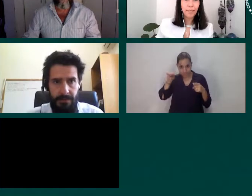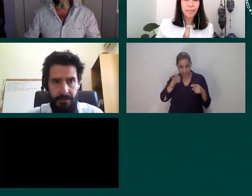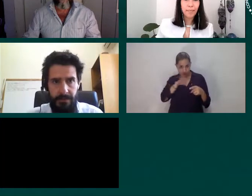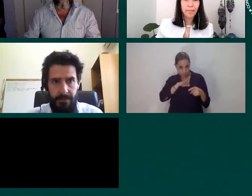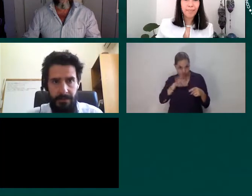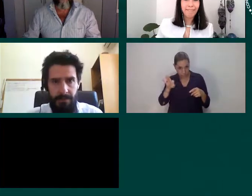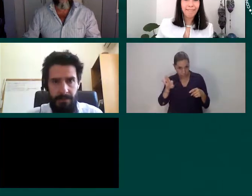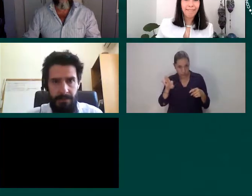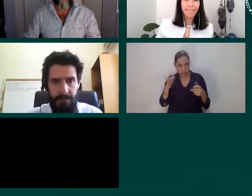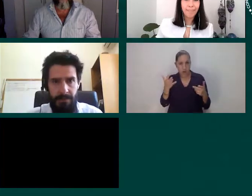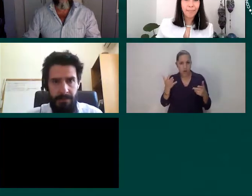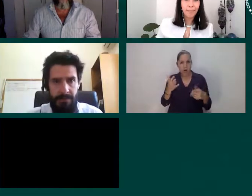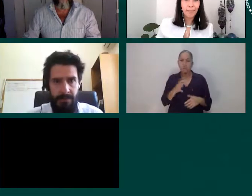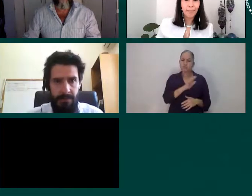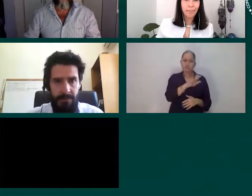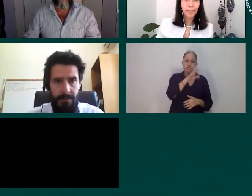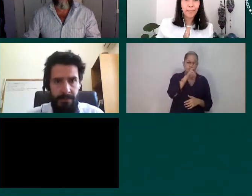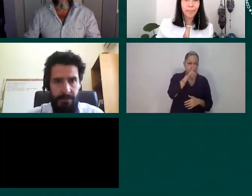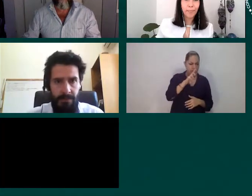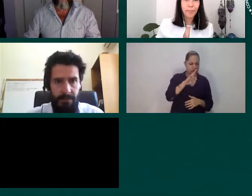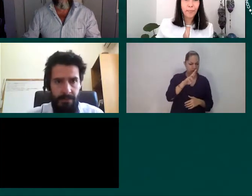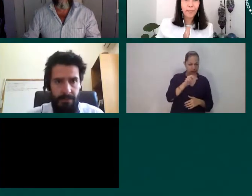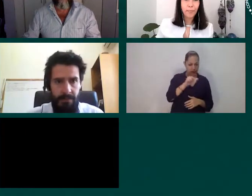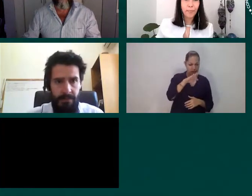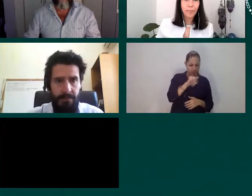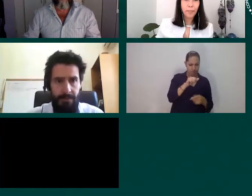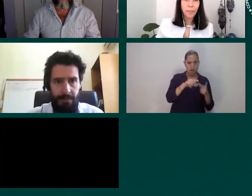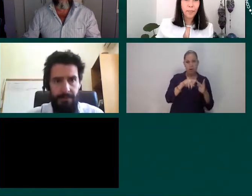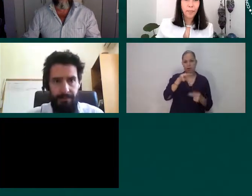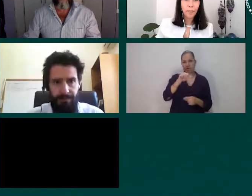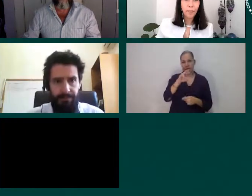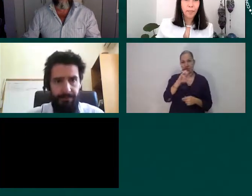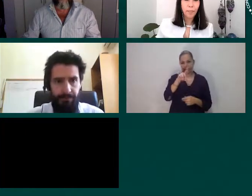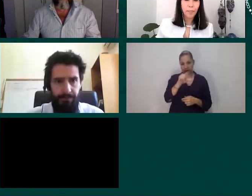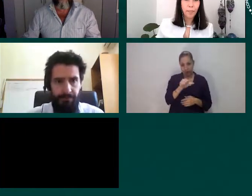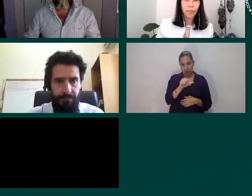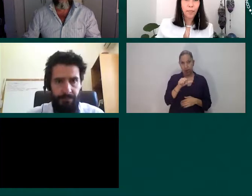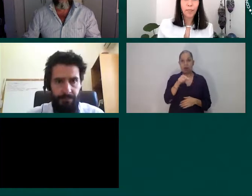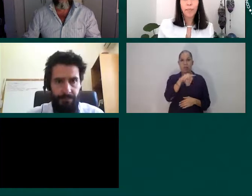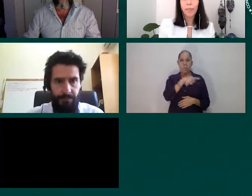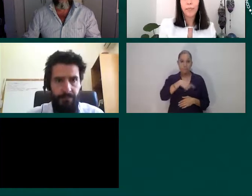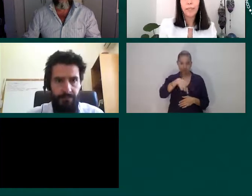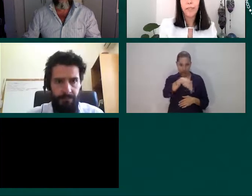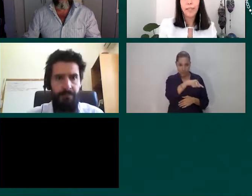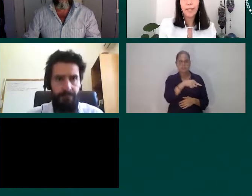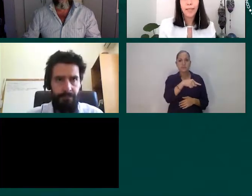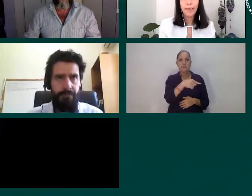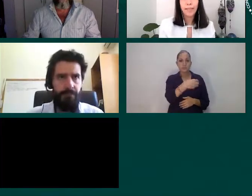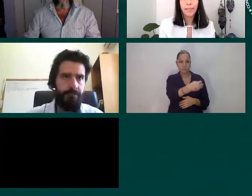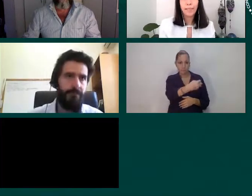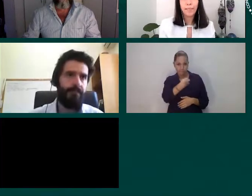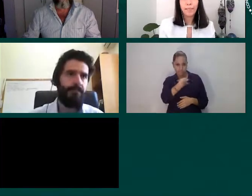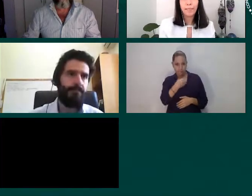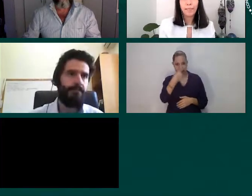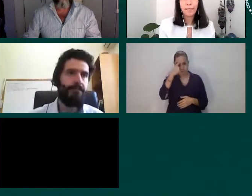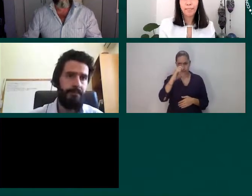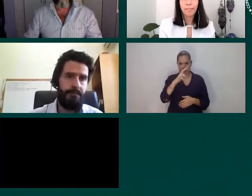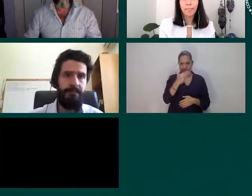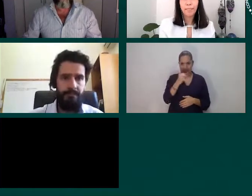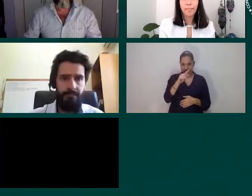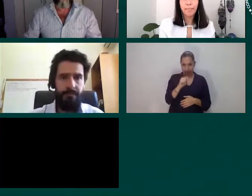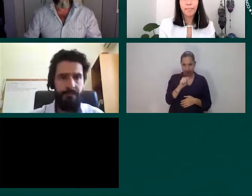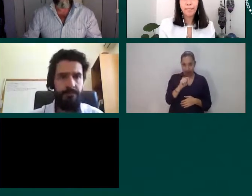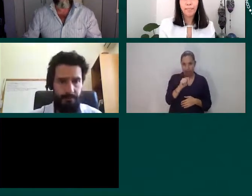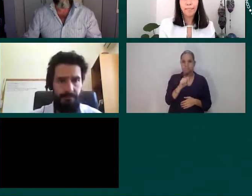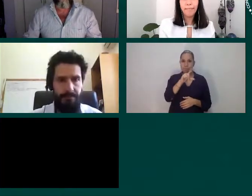al enviarnos las preguntas a que en el chat que tenemos acá de este lado y ahí las podemos las puedes las puedes ir leyendo